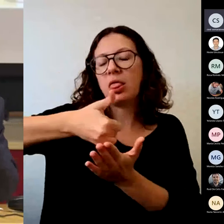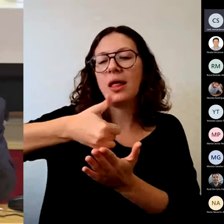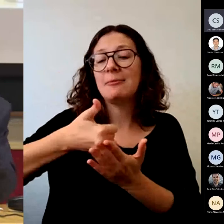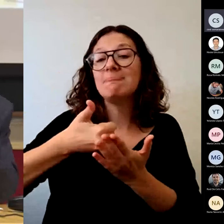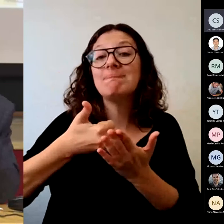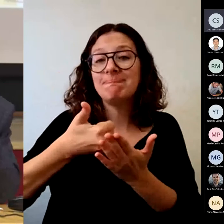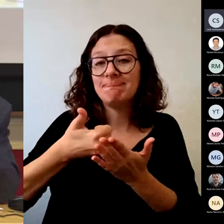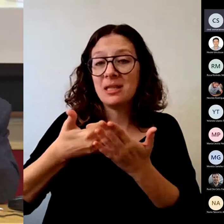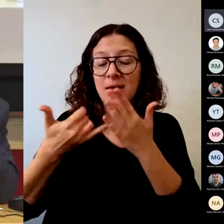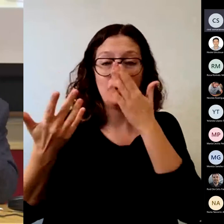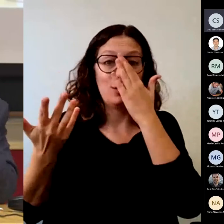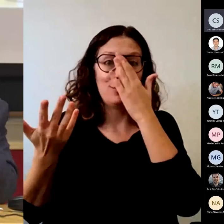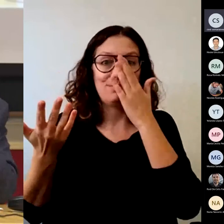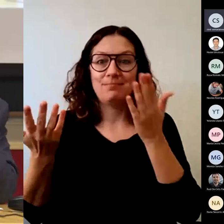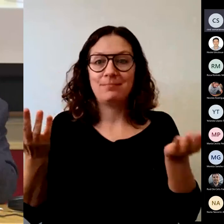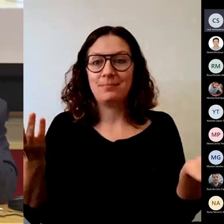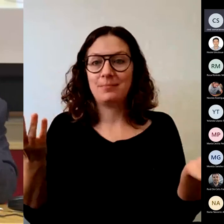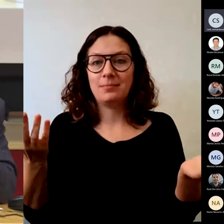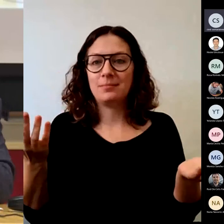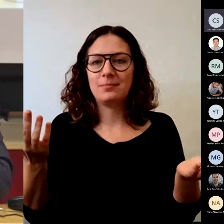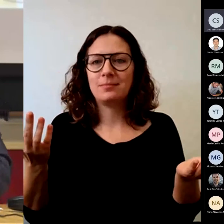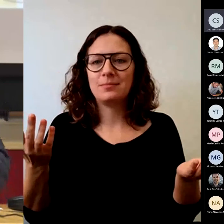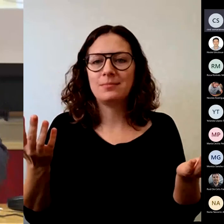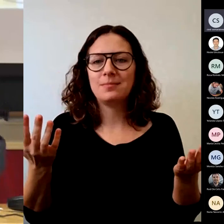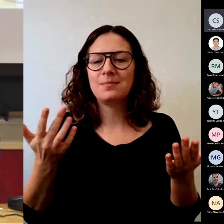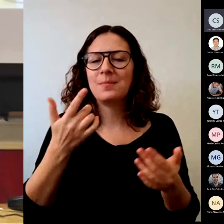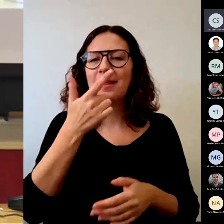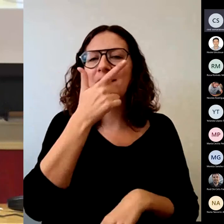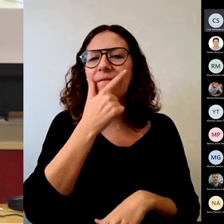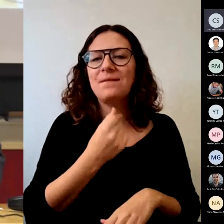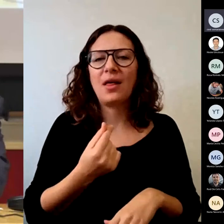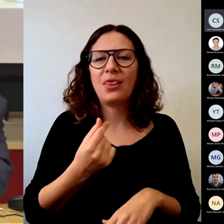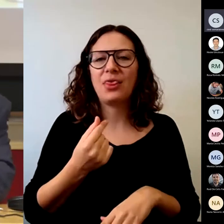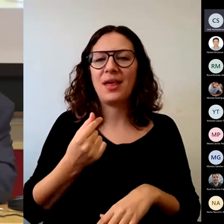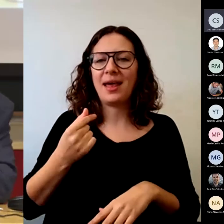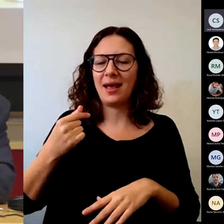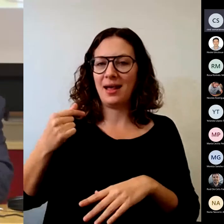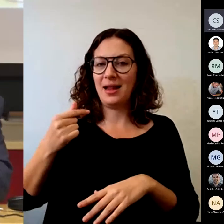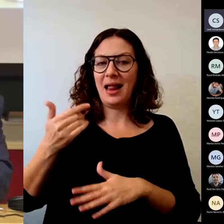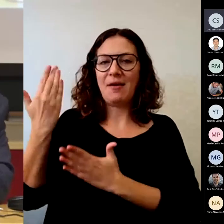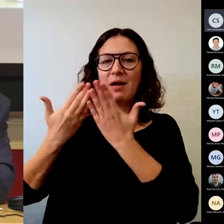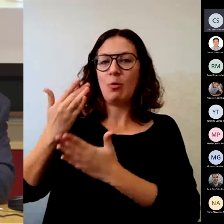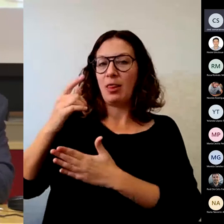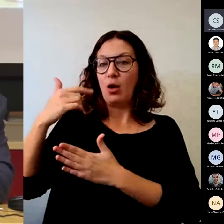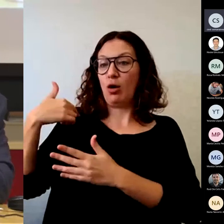la fuerza de la inercia de la vieja evaluación.